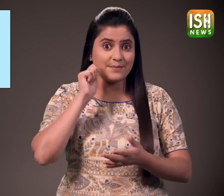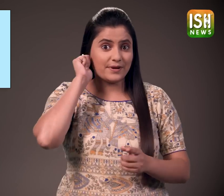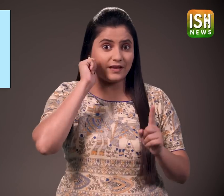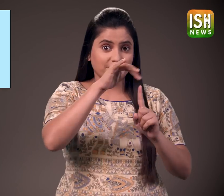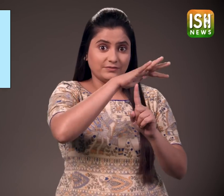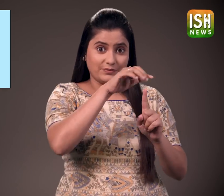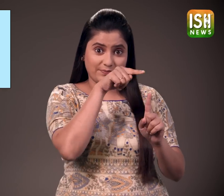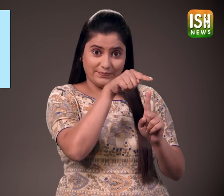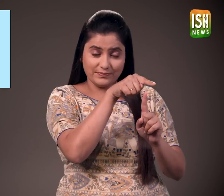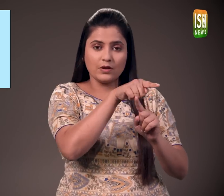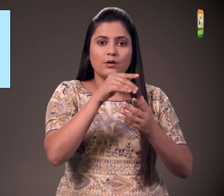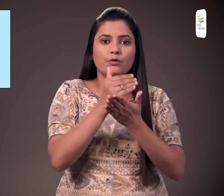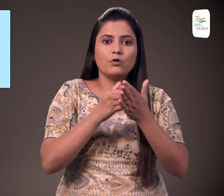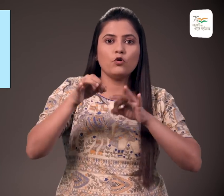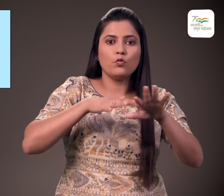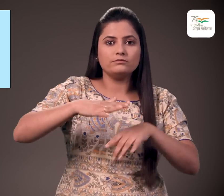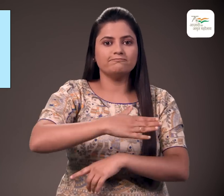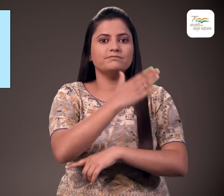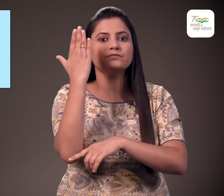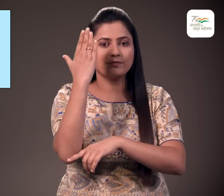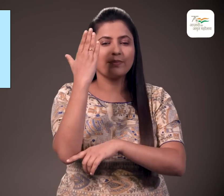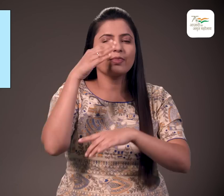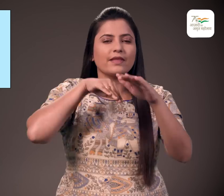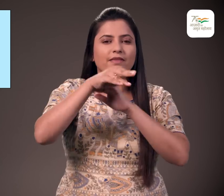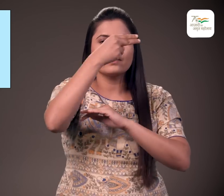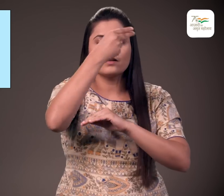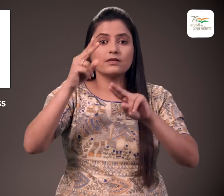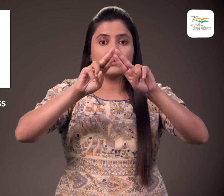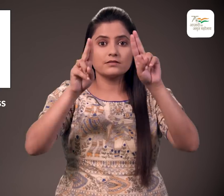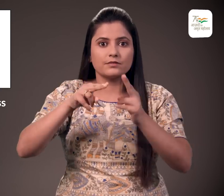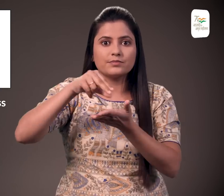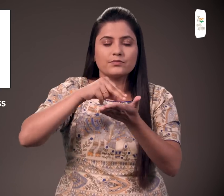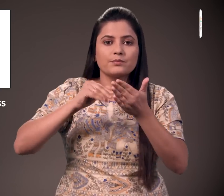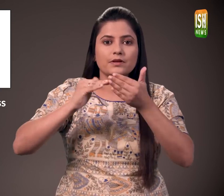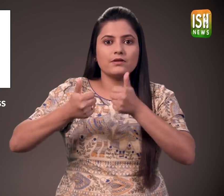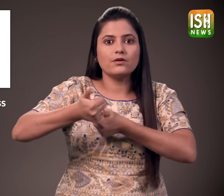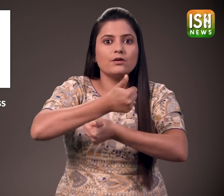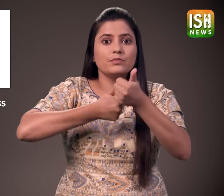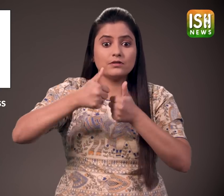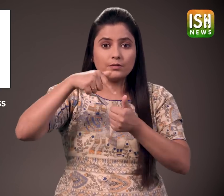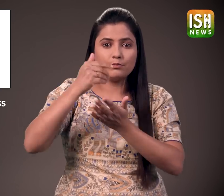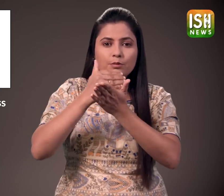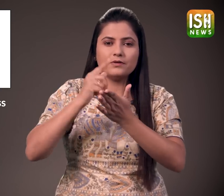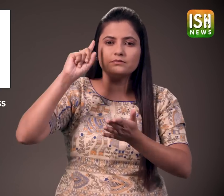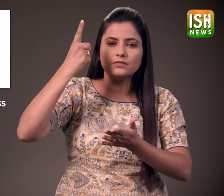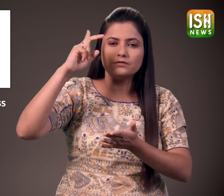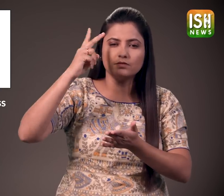चिन्ने में एक सत्रंज संगठन 44 वे अंतरश्य शत्रंज ओलिम्पियाड की मेजबानी कर रहा है